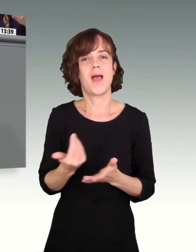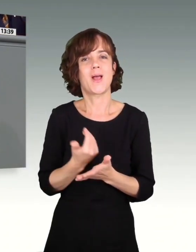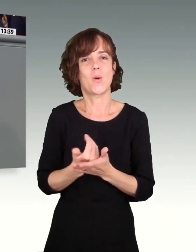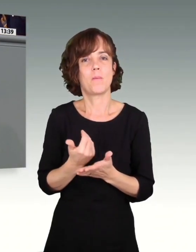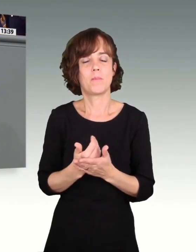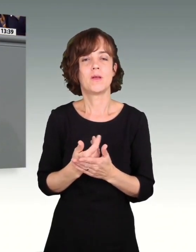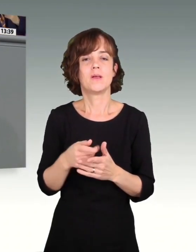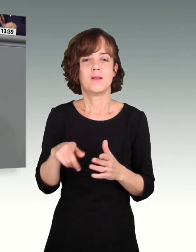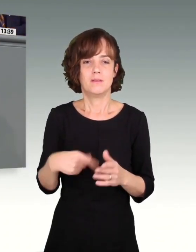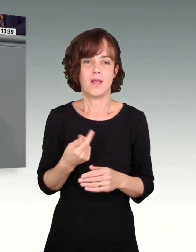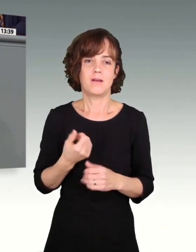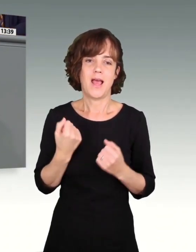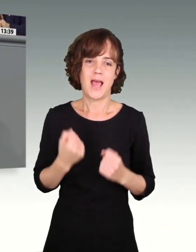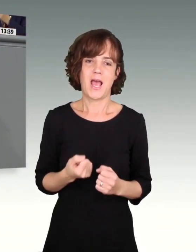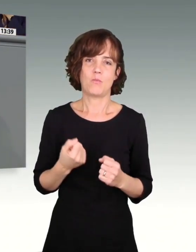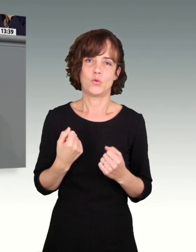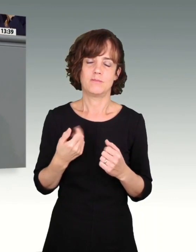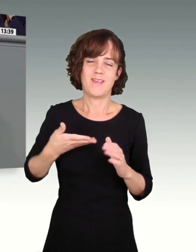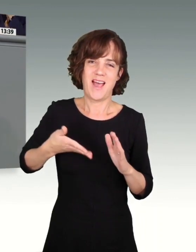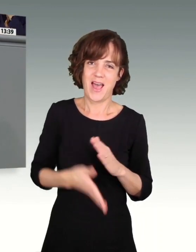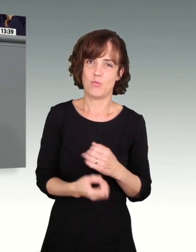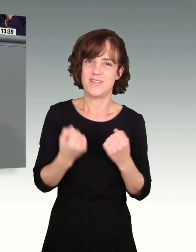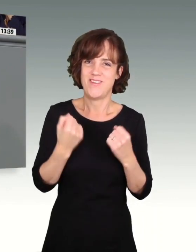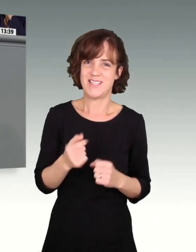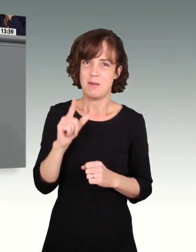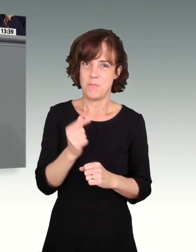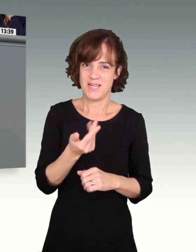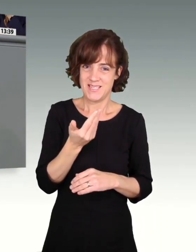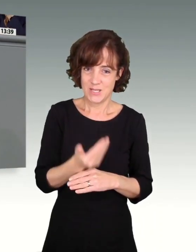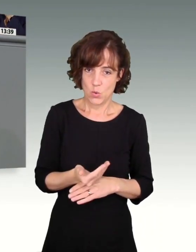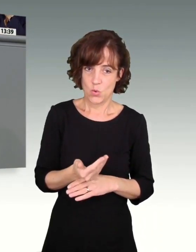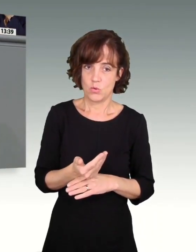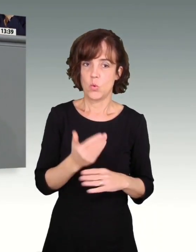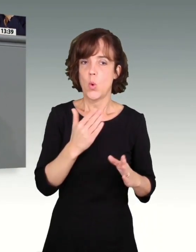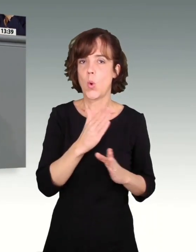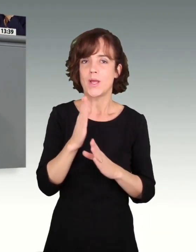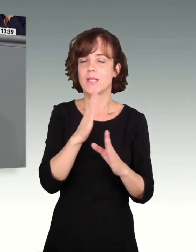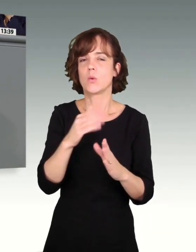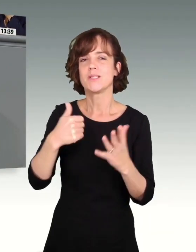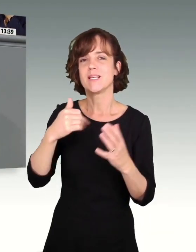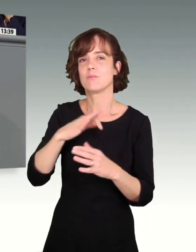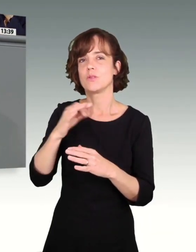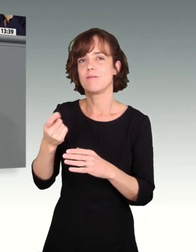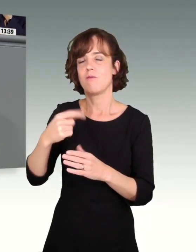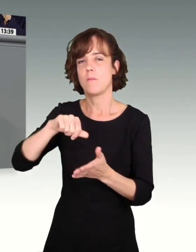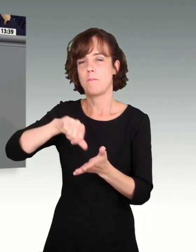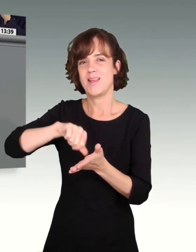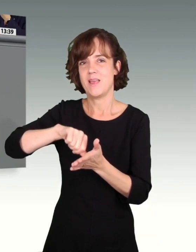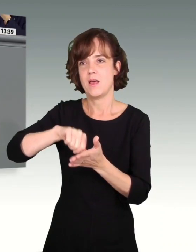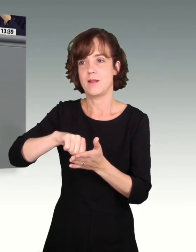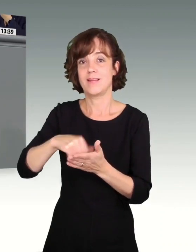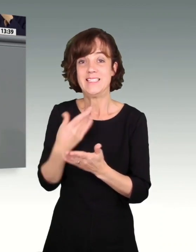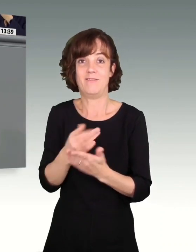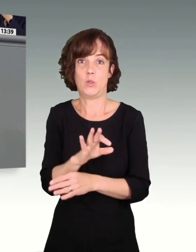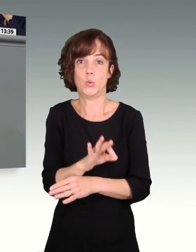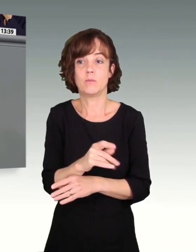armutsfester Mindestlohn, der sich an 60 Prozent des Medians orientieren würde, genau das richtige Mittel. Der würde genau diesen